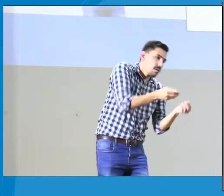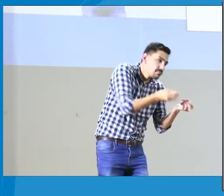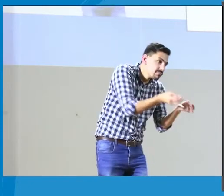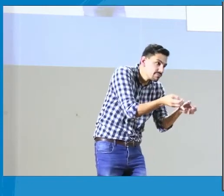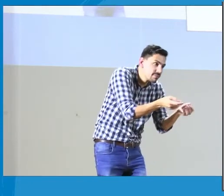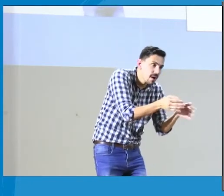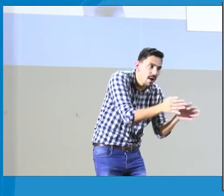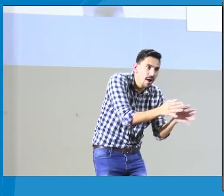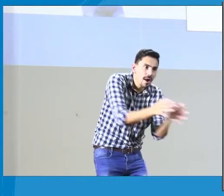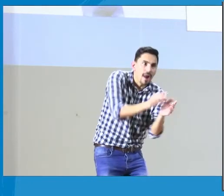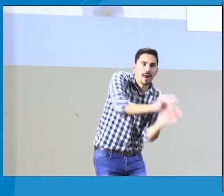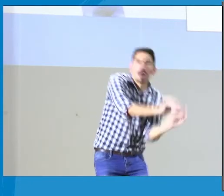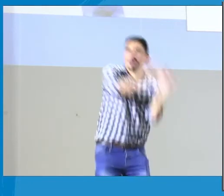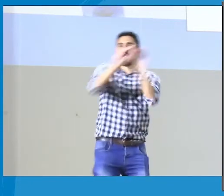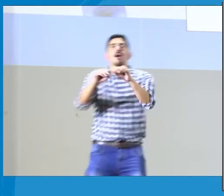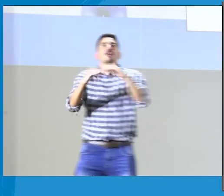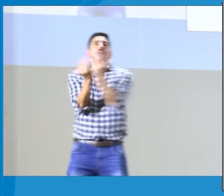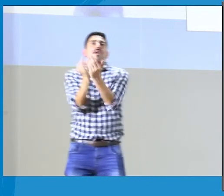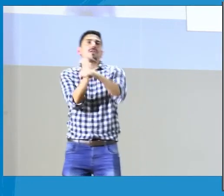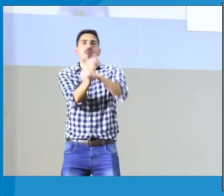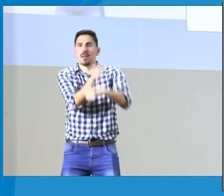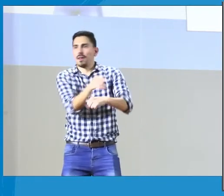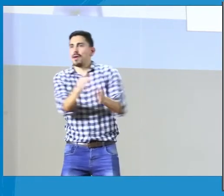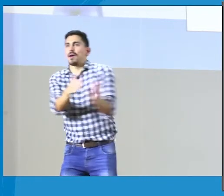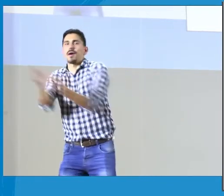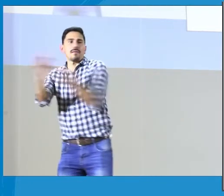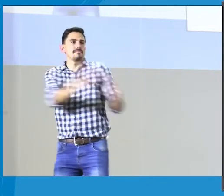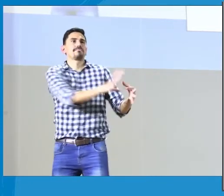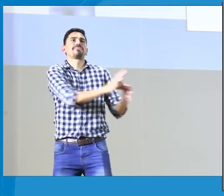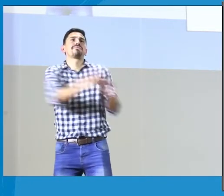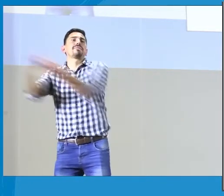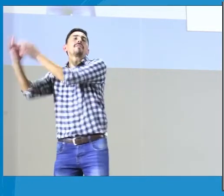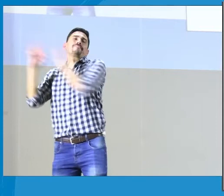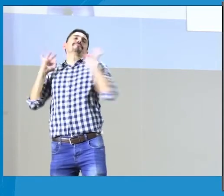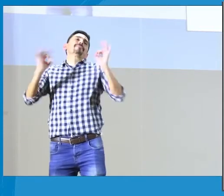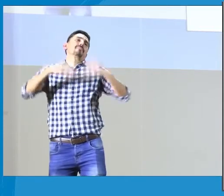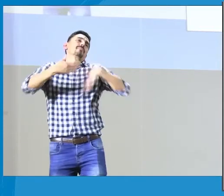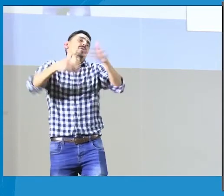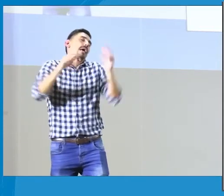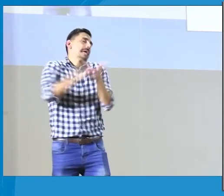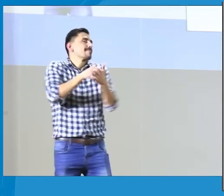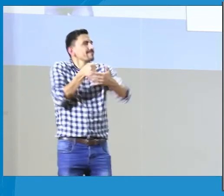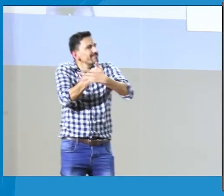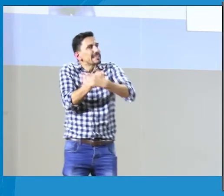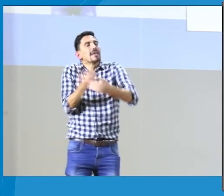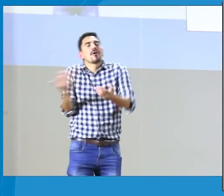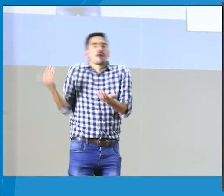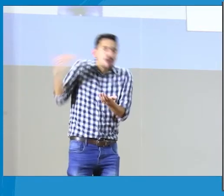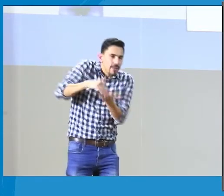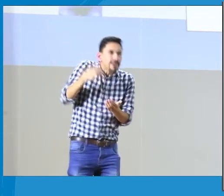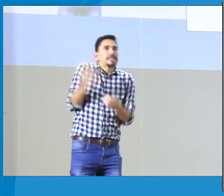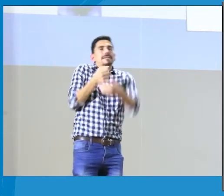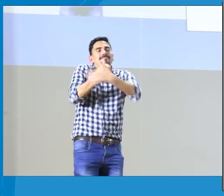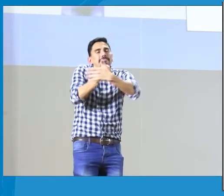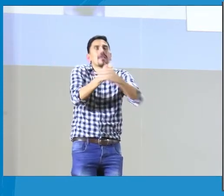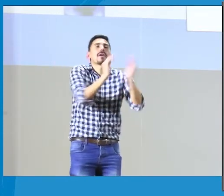bilingües que tengan la lengua de señas y cuando ingresen a las instituciones pues puedan tener un mayor